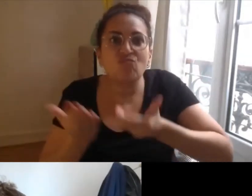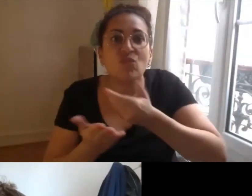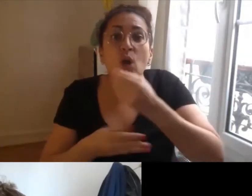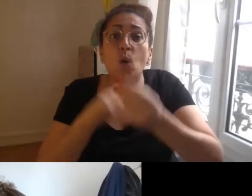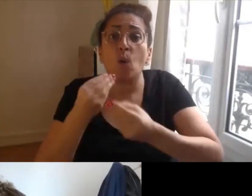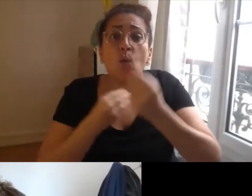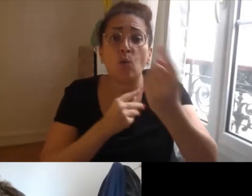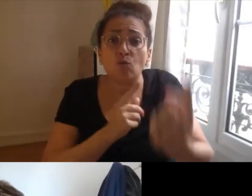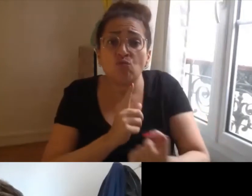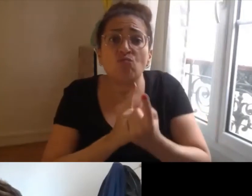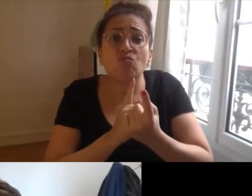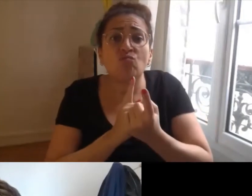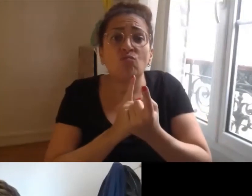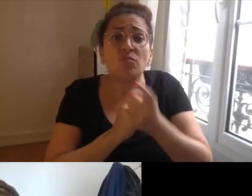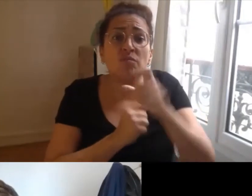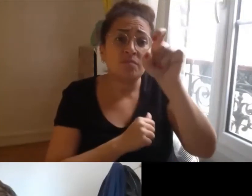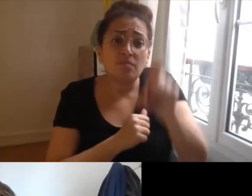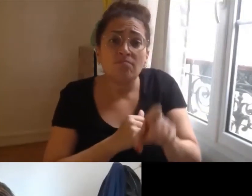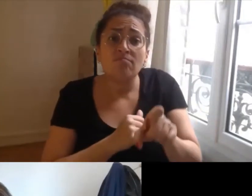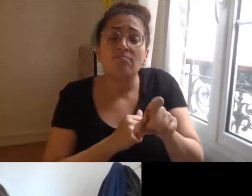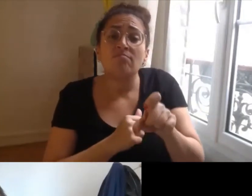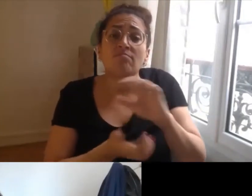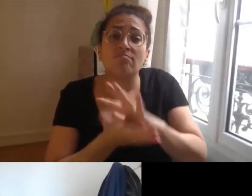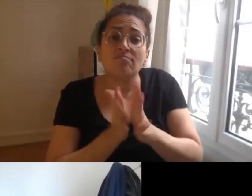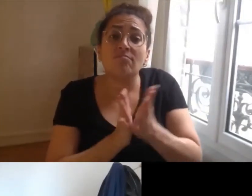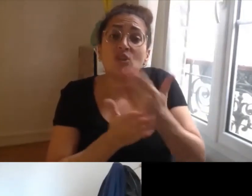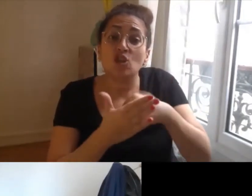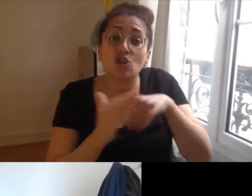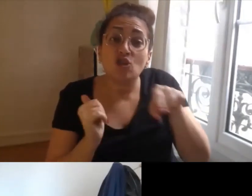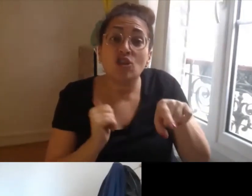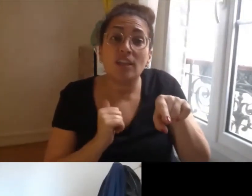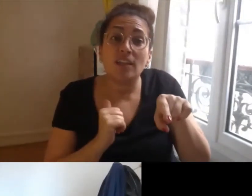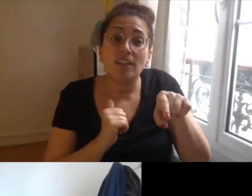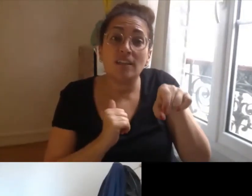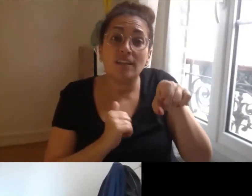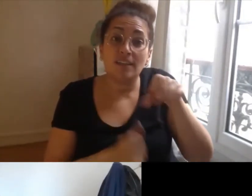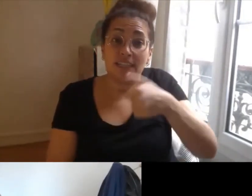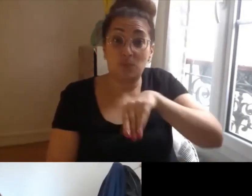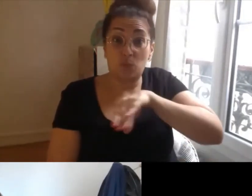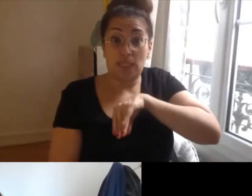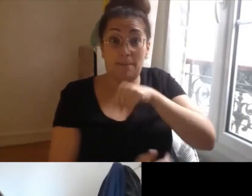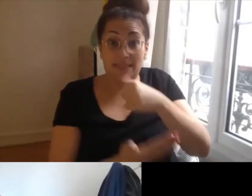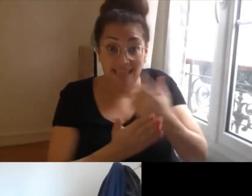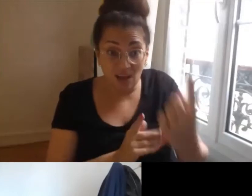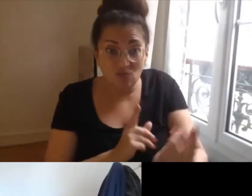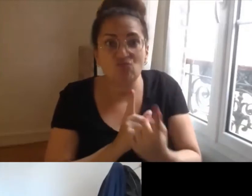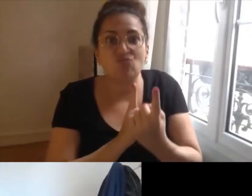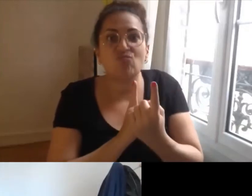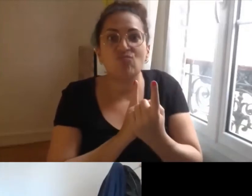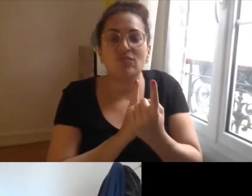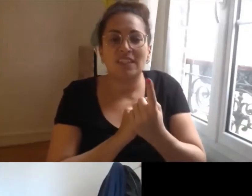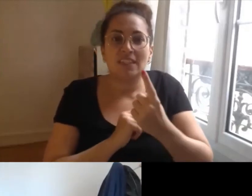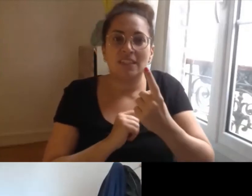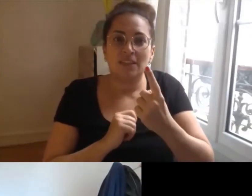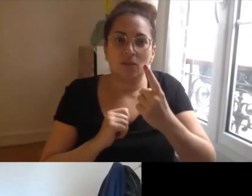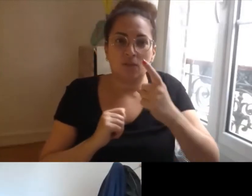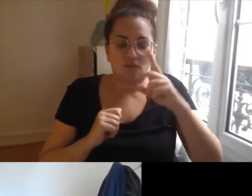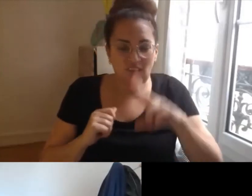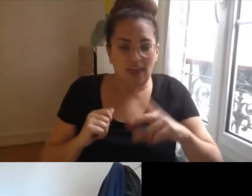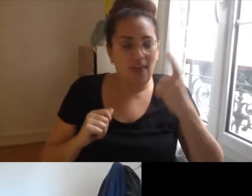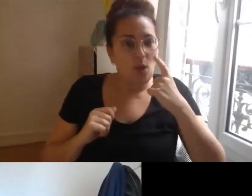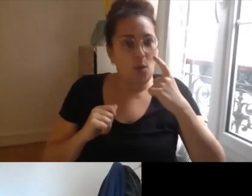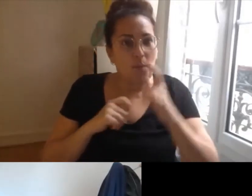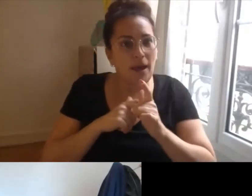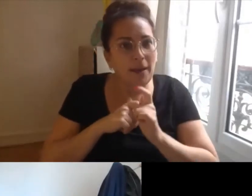responsables associatifs et c'est une participation qui donc on est vraiment dans une démarche de science